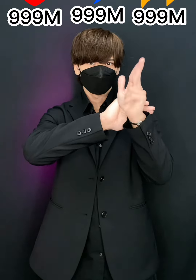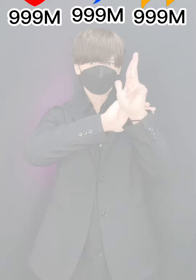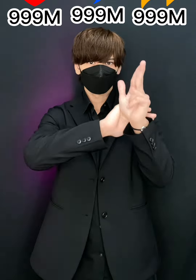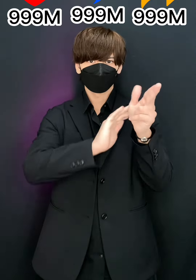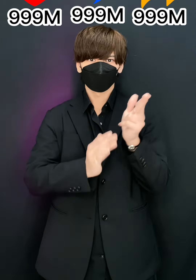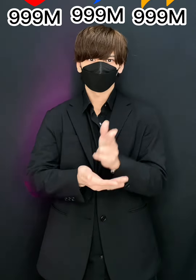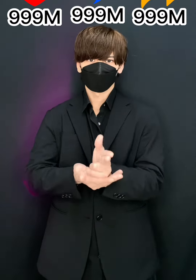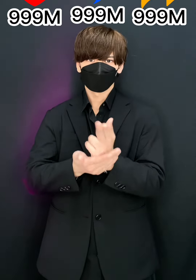And bitches dance, I throw them bands and make them dance Ask your experience, I-I-O-V-E-V-O-U